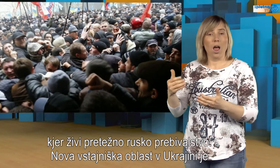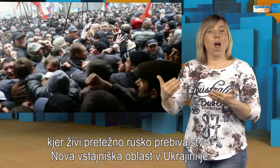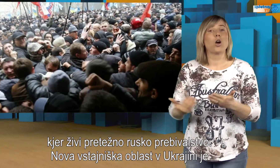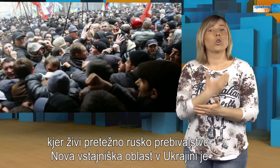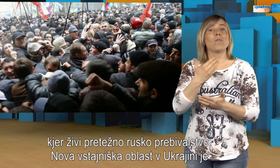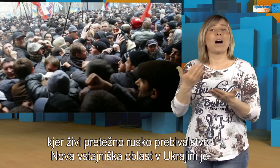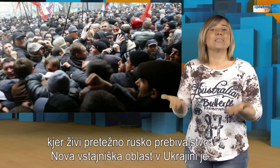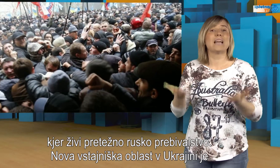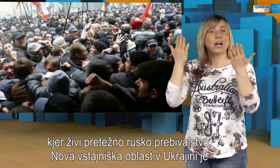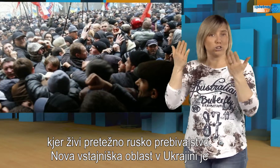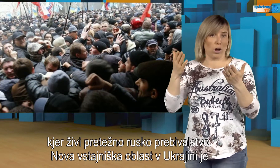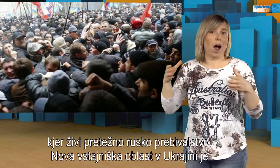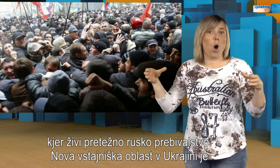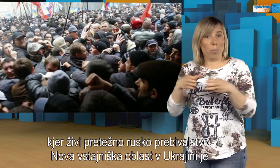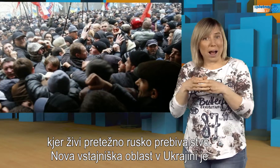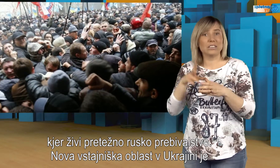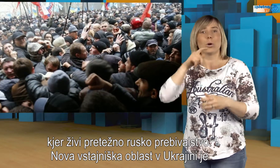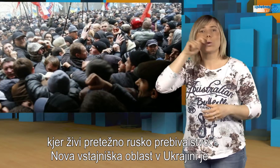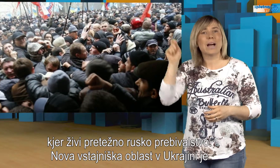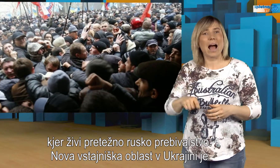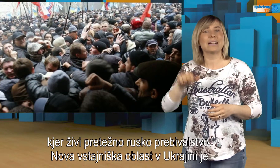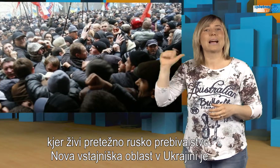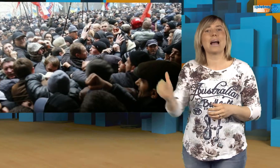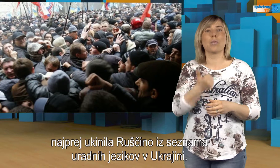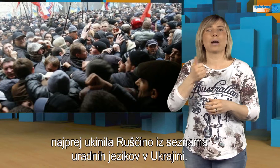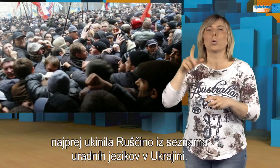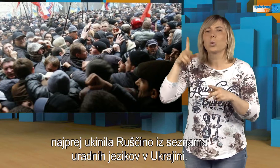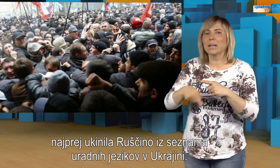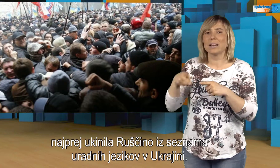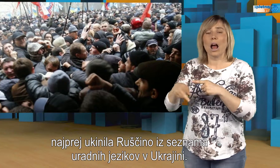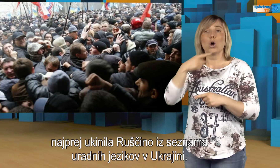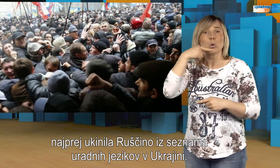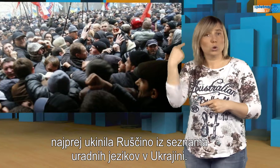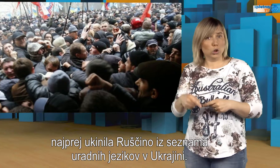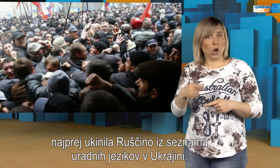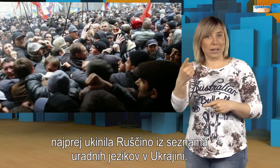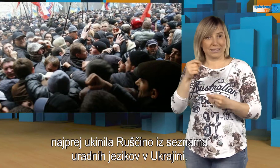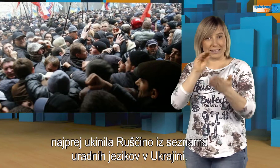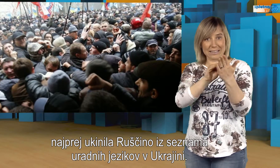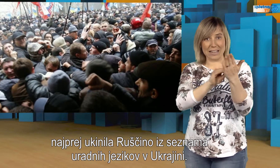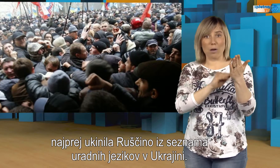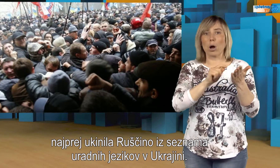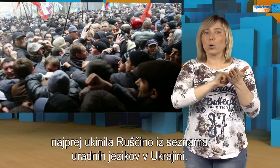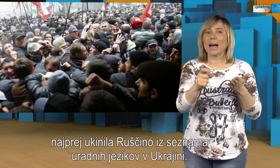Nova vstajniška oblast v Ukrajini je najprej ukinila ruščino seznama uradnih jezikov v Ukrajini.